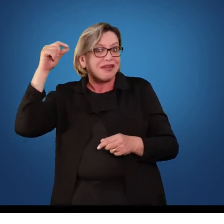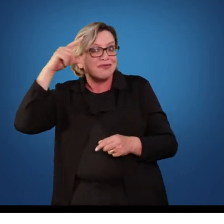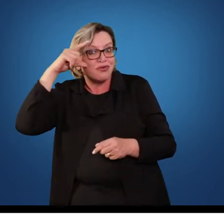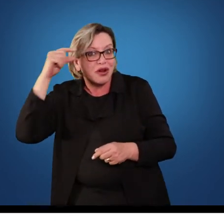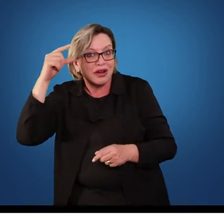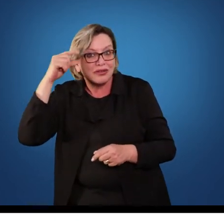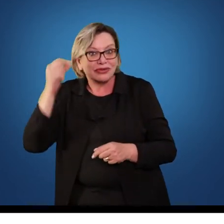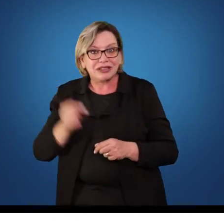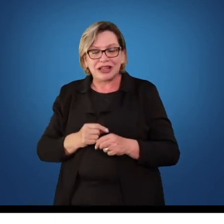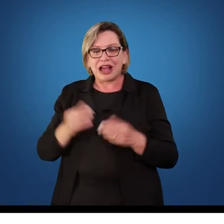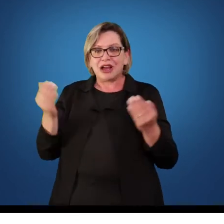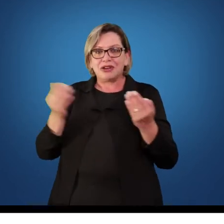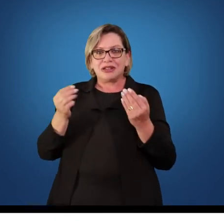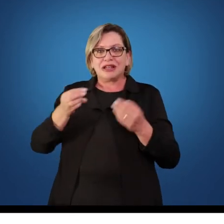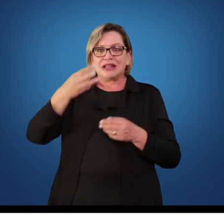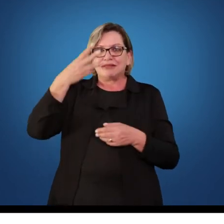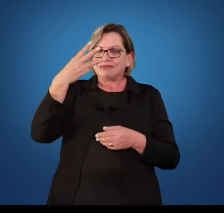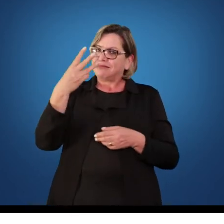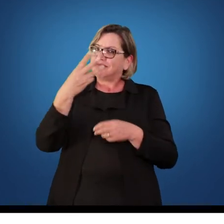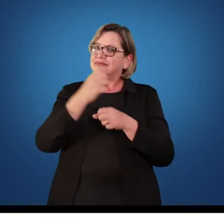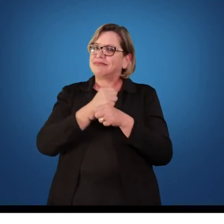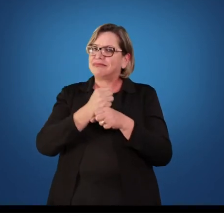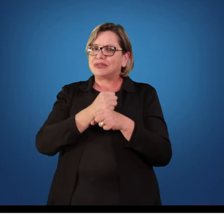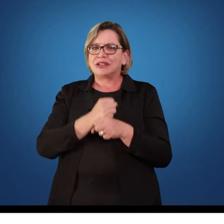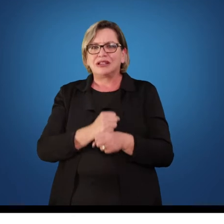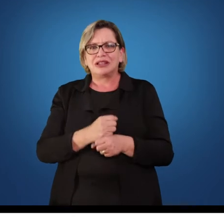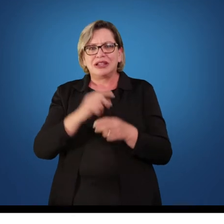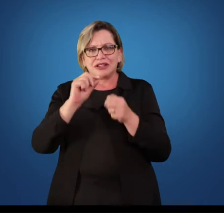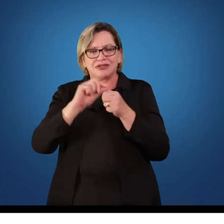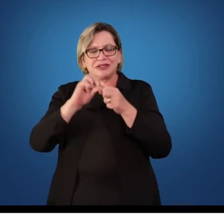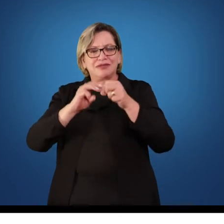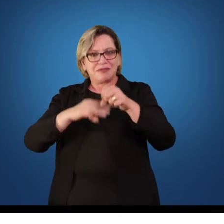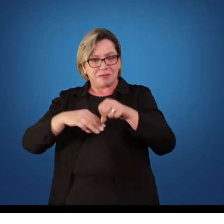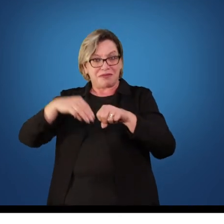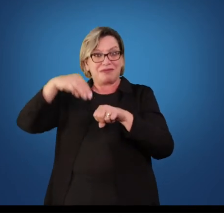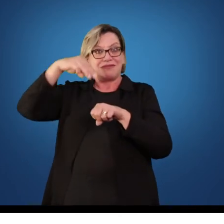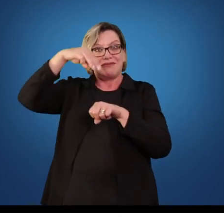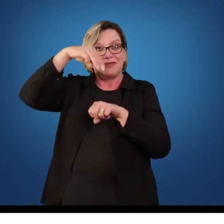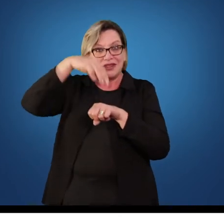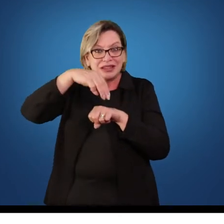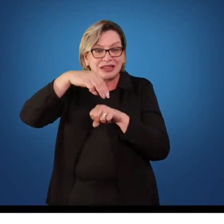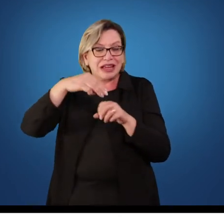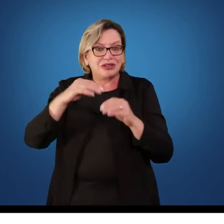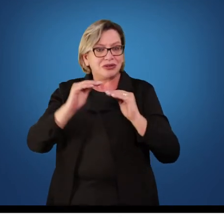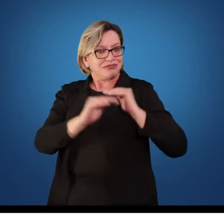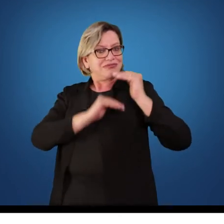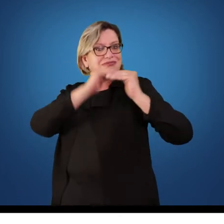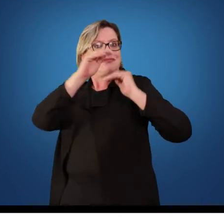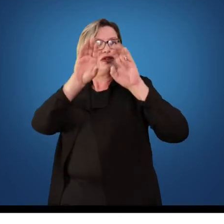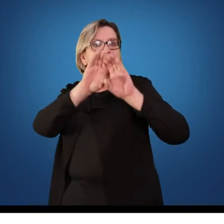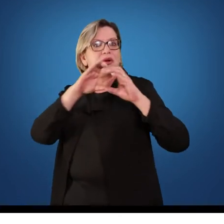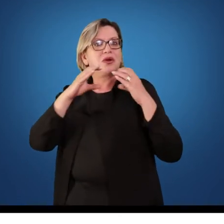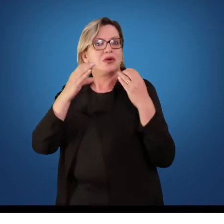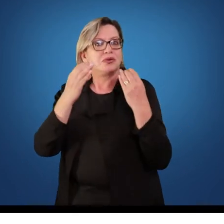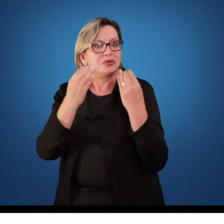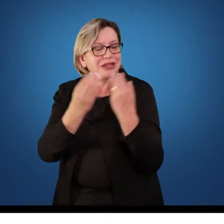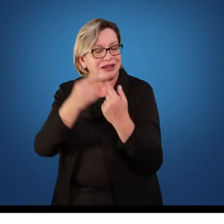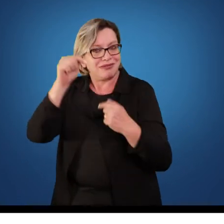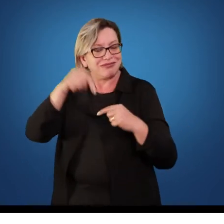Faz três anos que eu fiz o mestrado em desenvolvimento comunitário aqui na Unicentro de Irati e